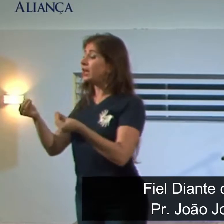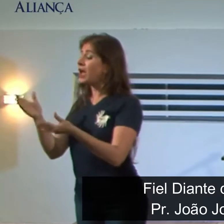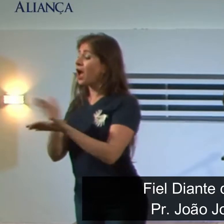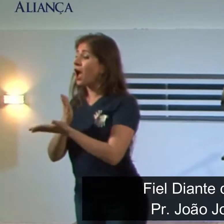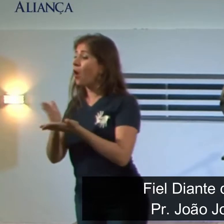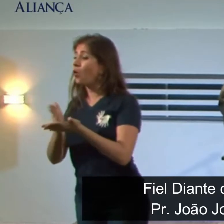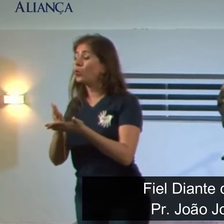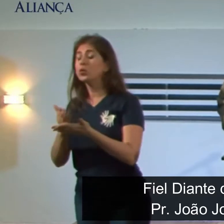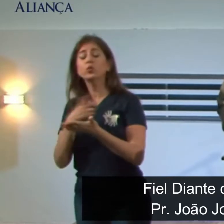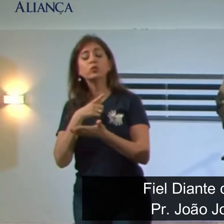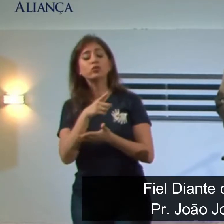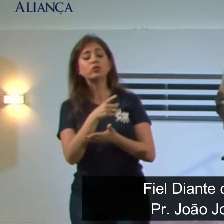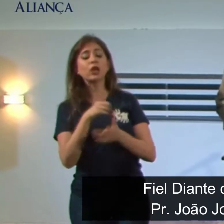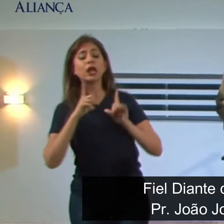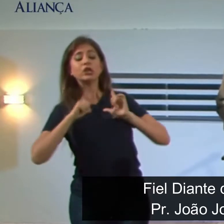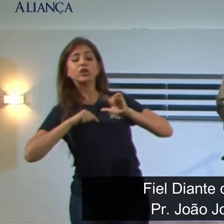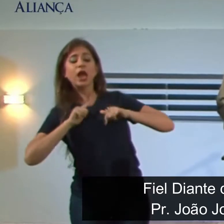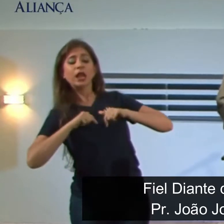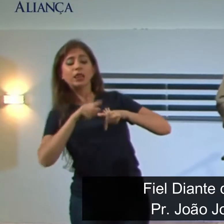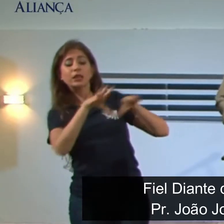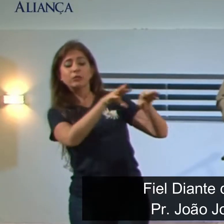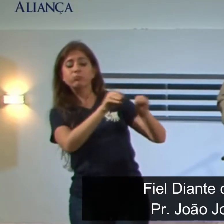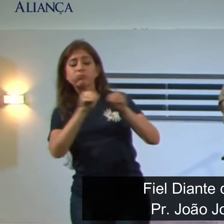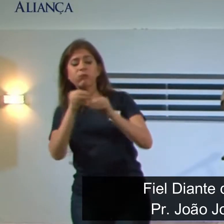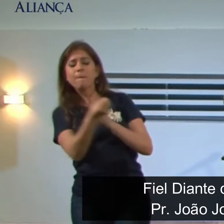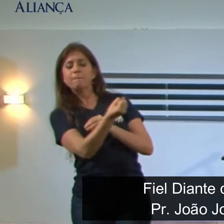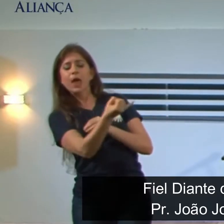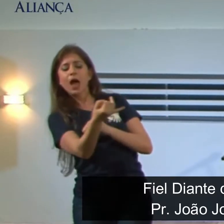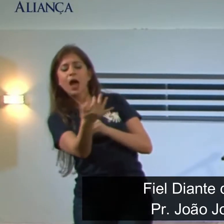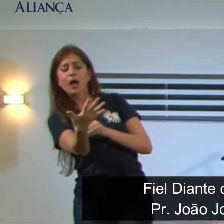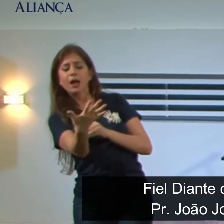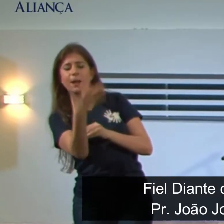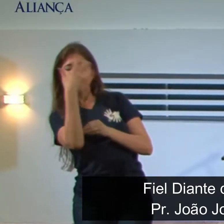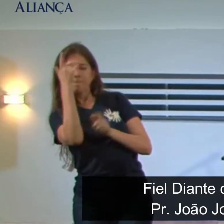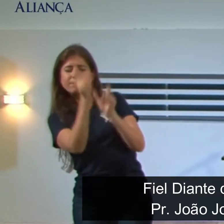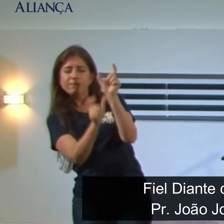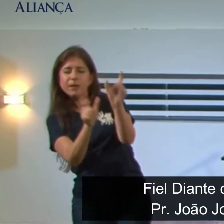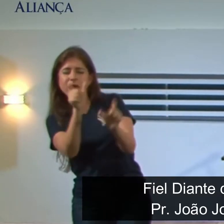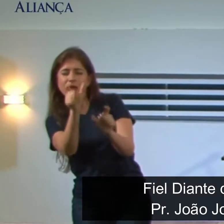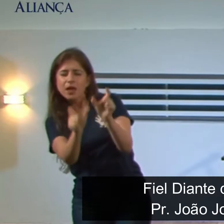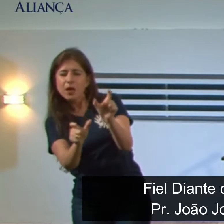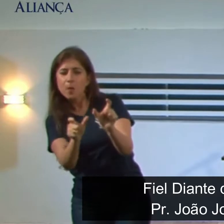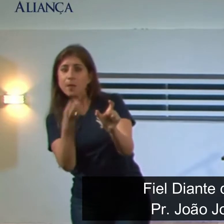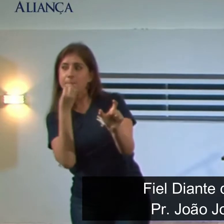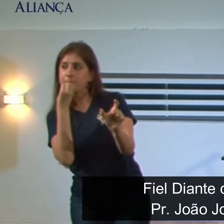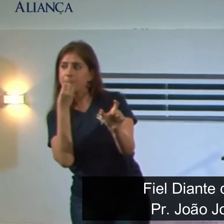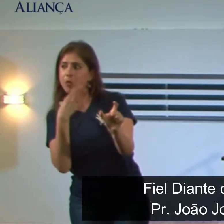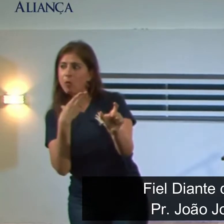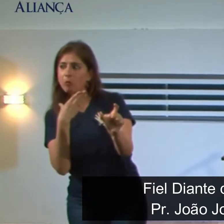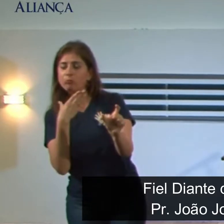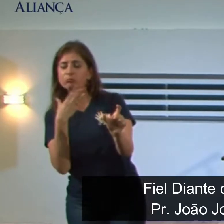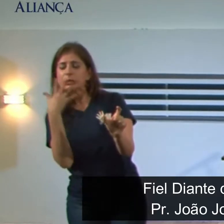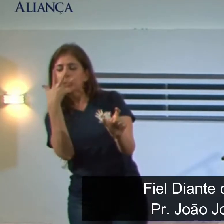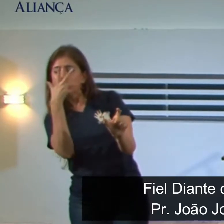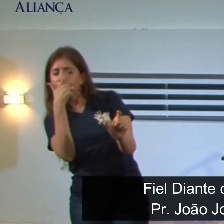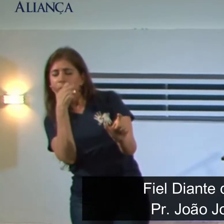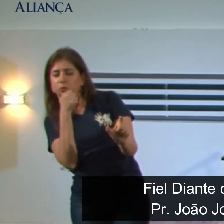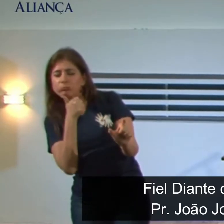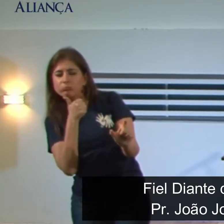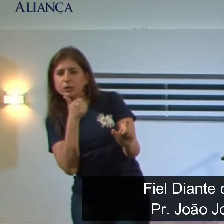israelitas da família real e da nobreza, jovens, sem defeitos físicos, de boa aparência,